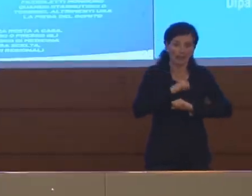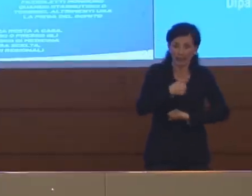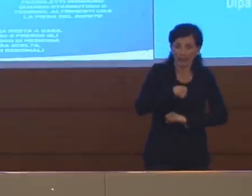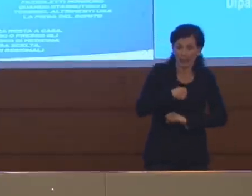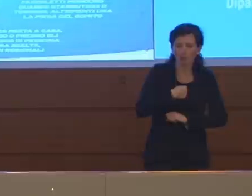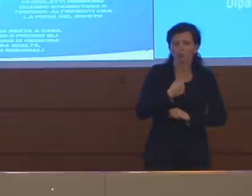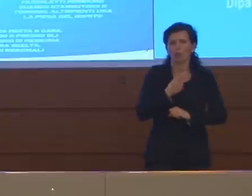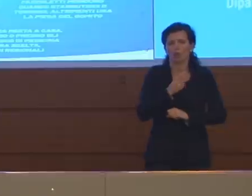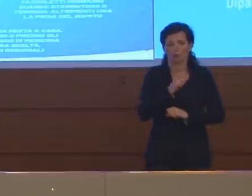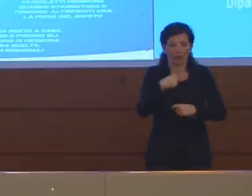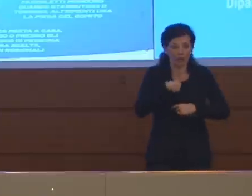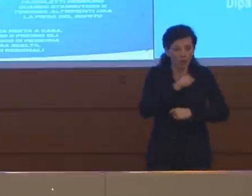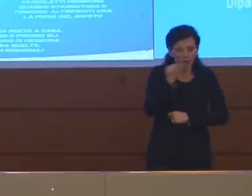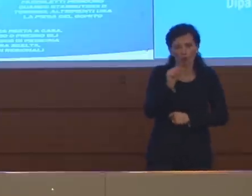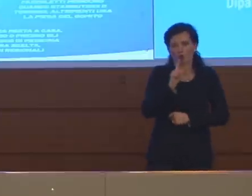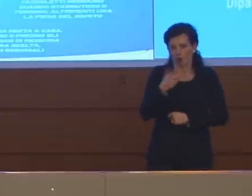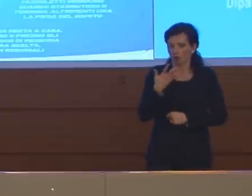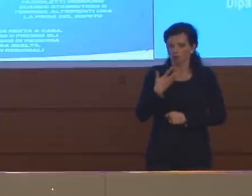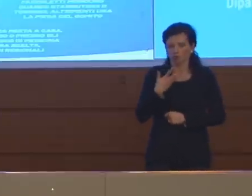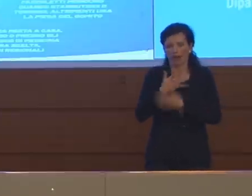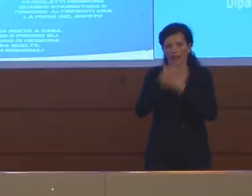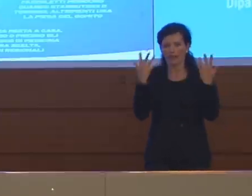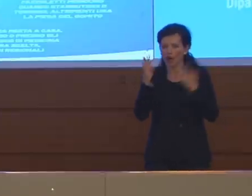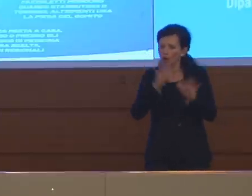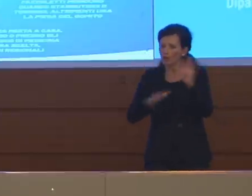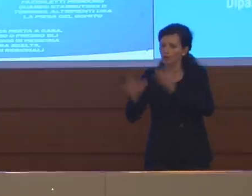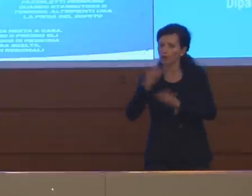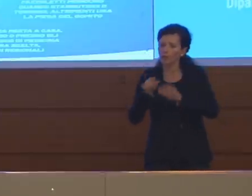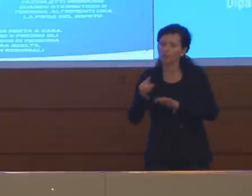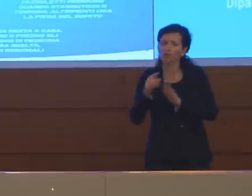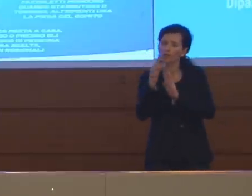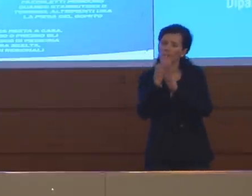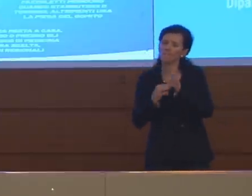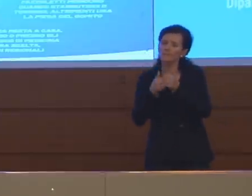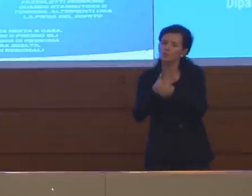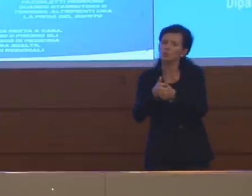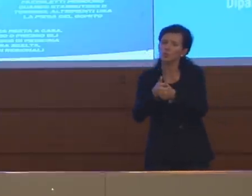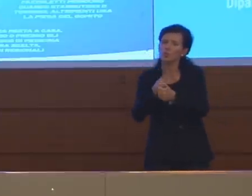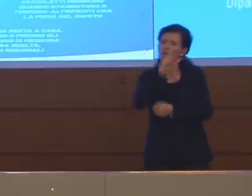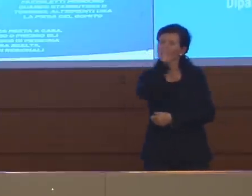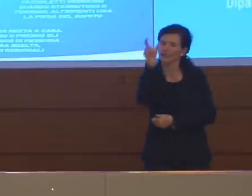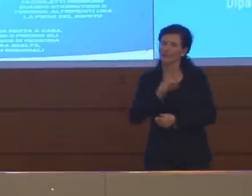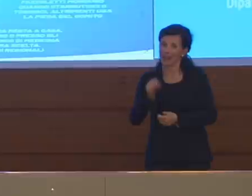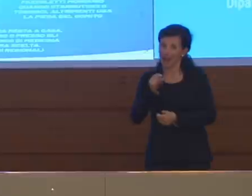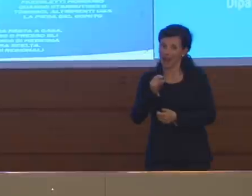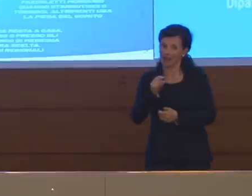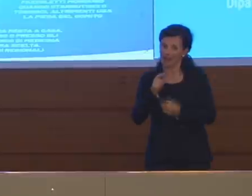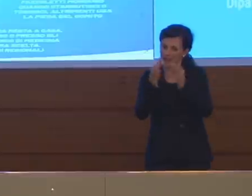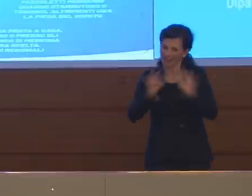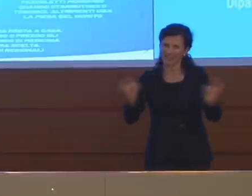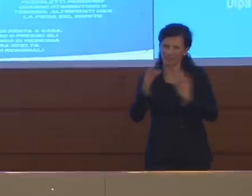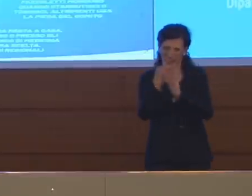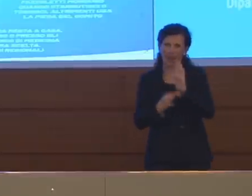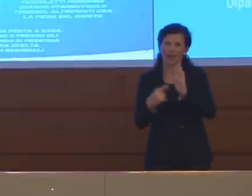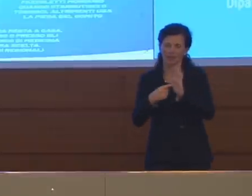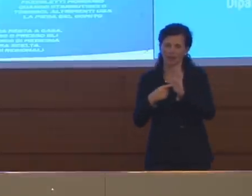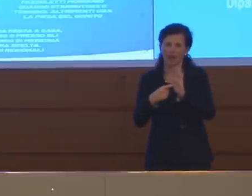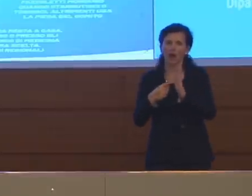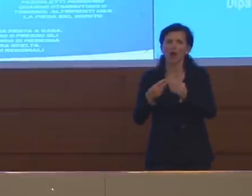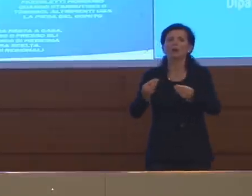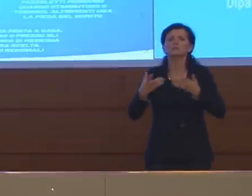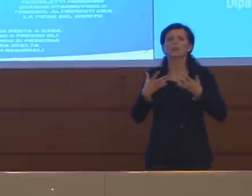evidenze che le misure che sono state adottate a livello Paese sono quelle che ci hanno consentito di effettivamente